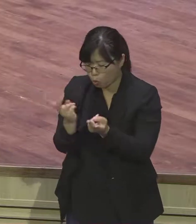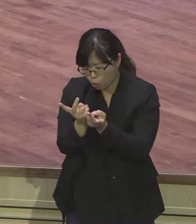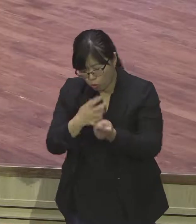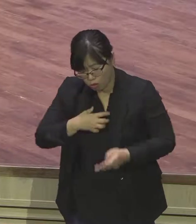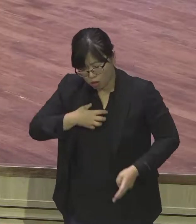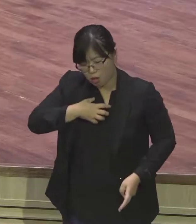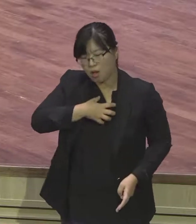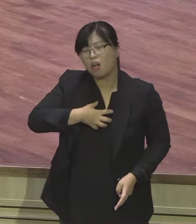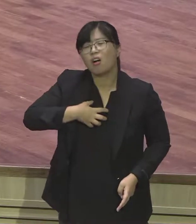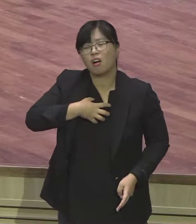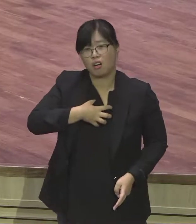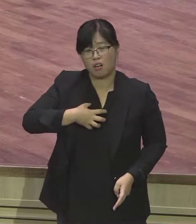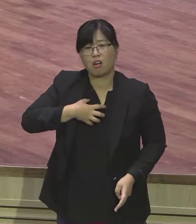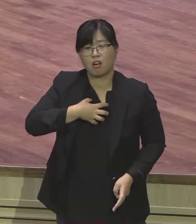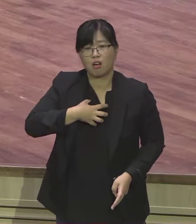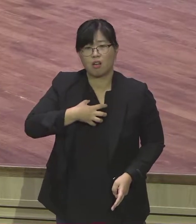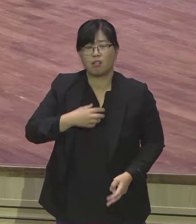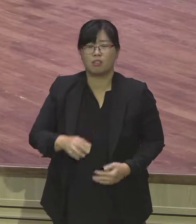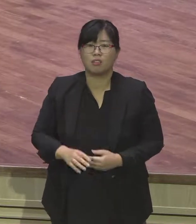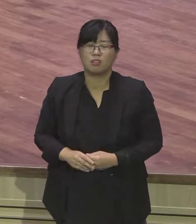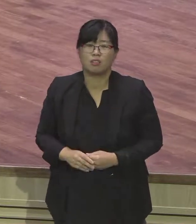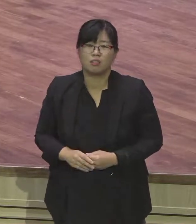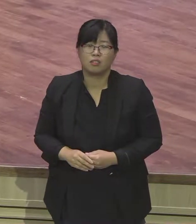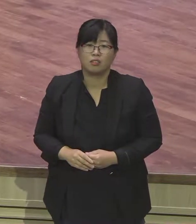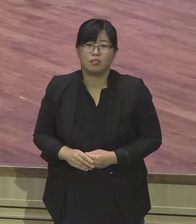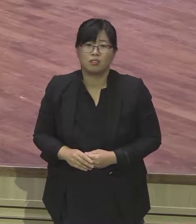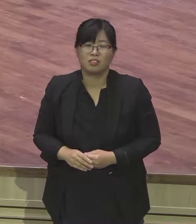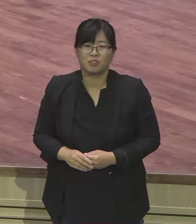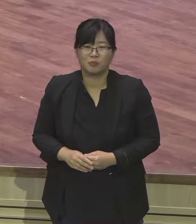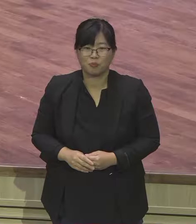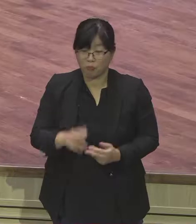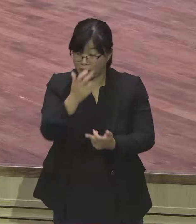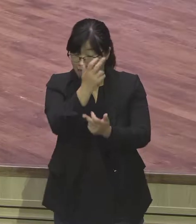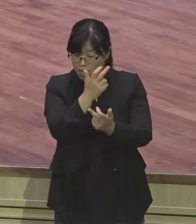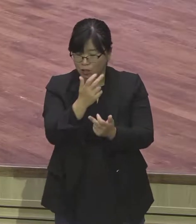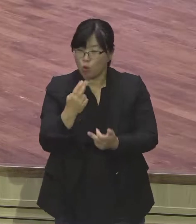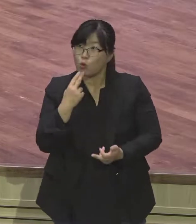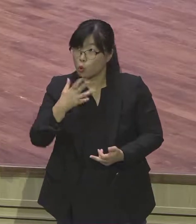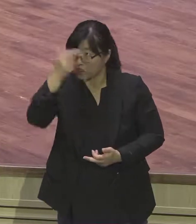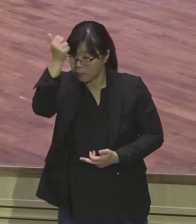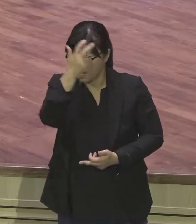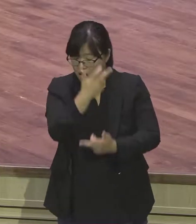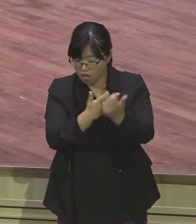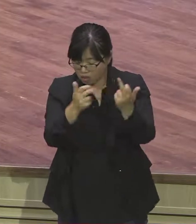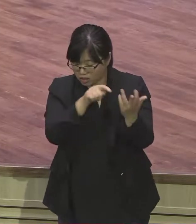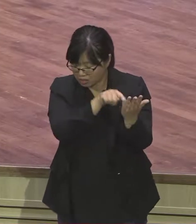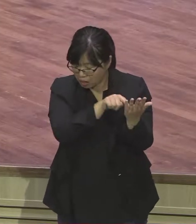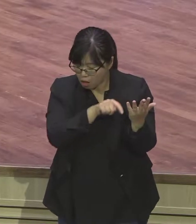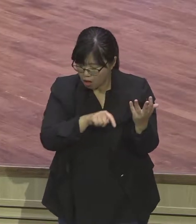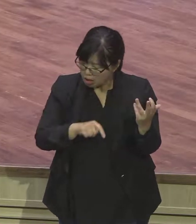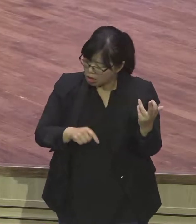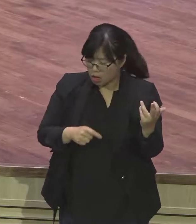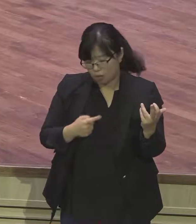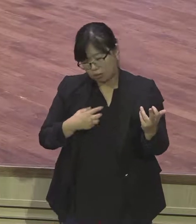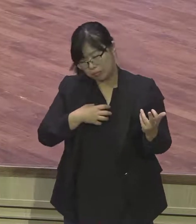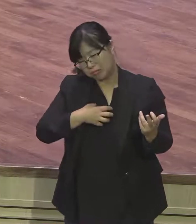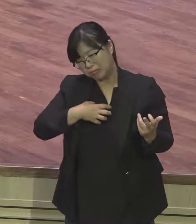요섭의 형들이 불안을 느낀 이유가 뭐냐 자신들의 잘못 자신들의